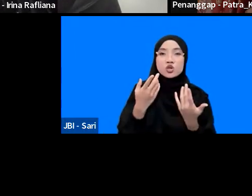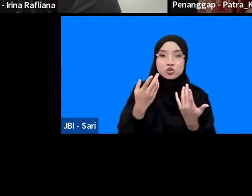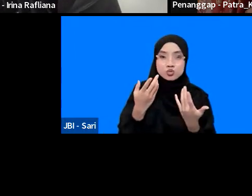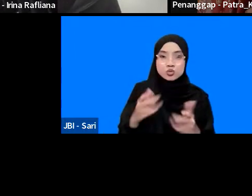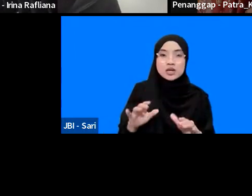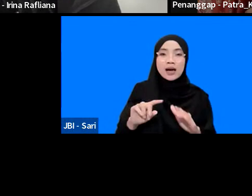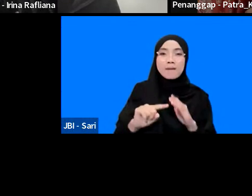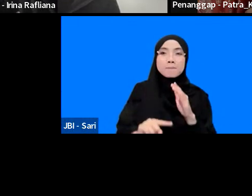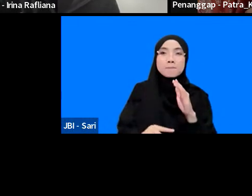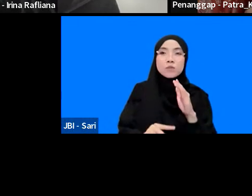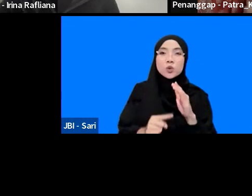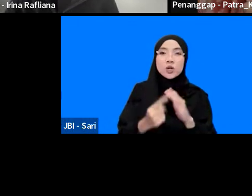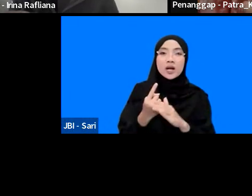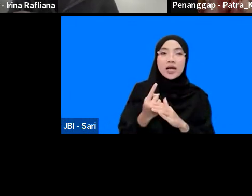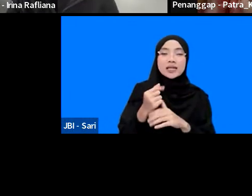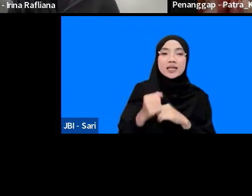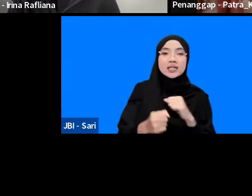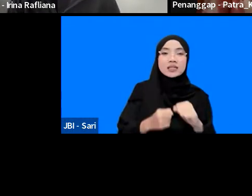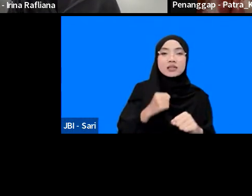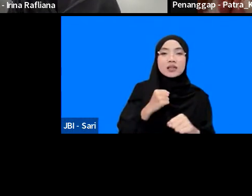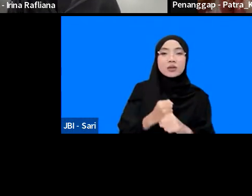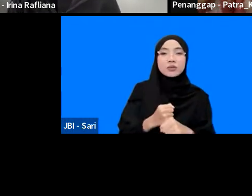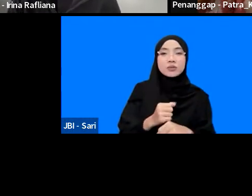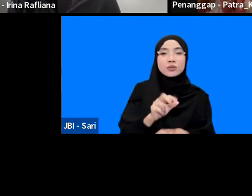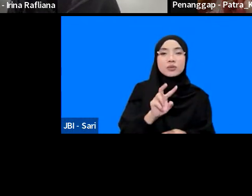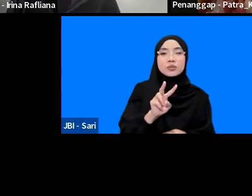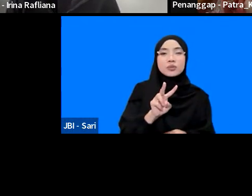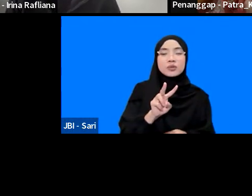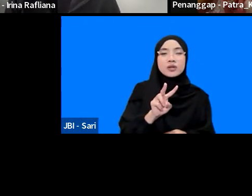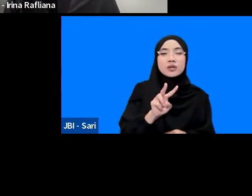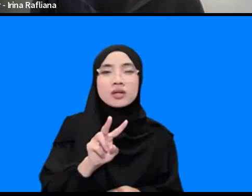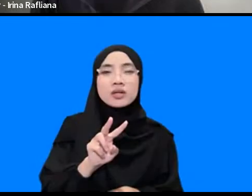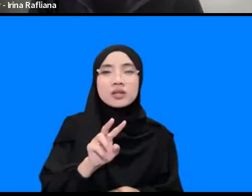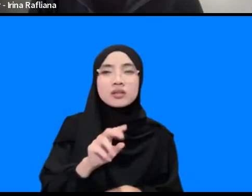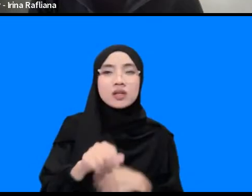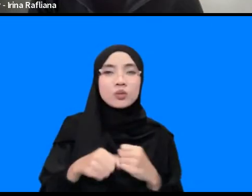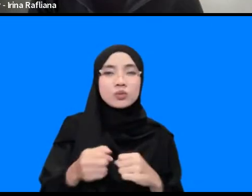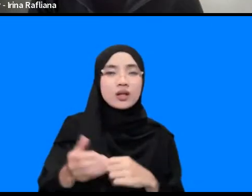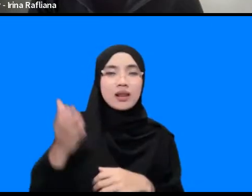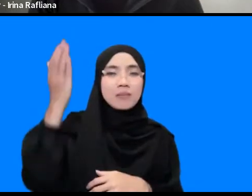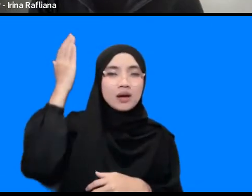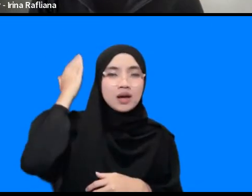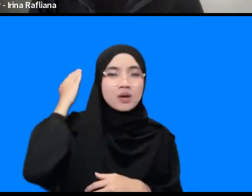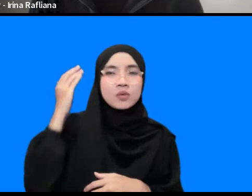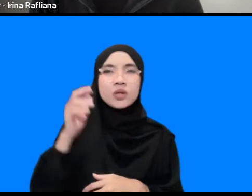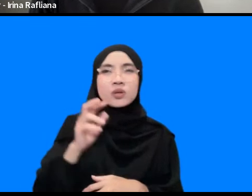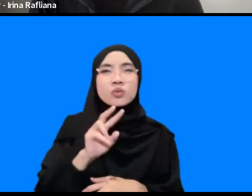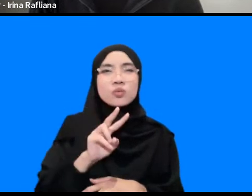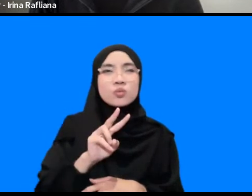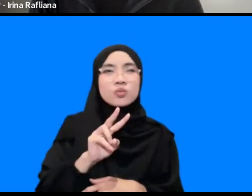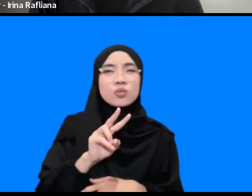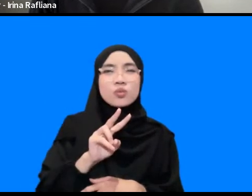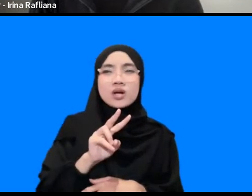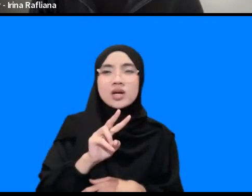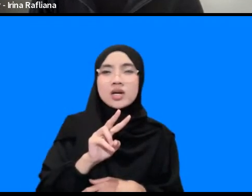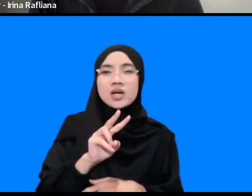memulai dari tahun dari tahun berapa ya lama banget waktu itu mungkin 2012 mungkin